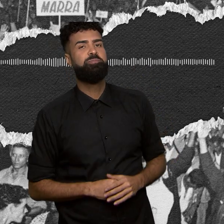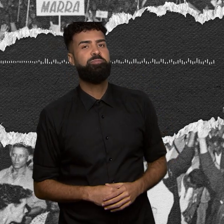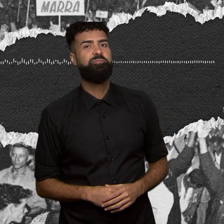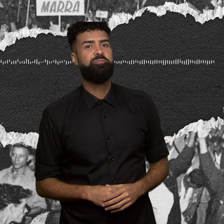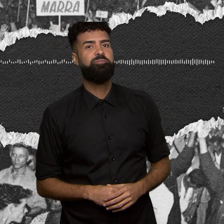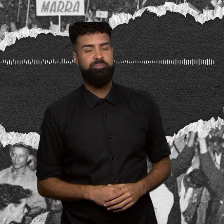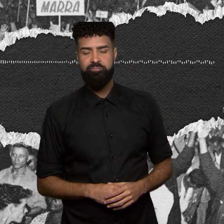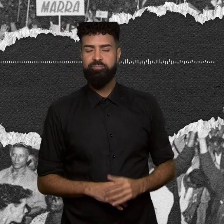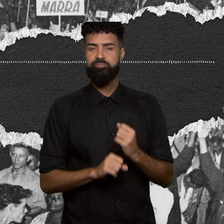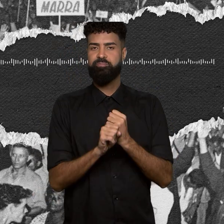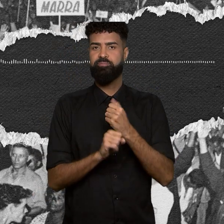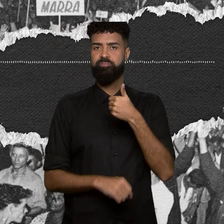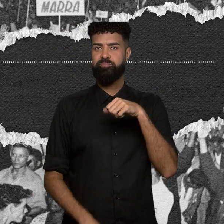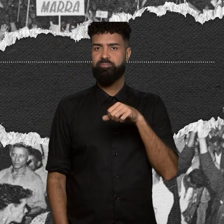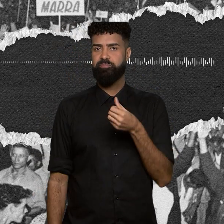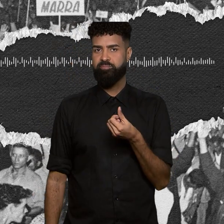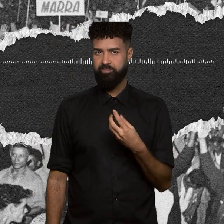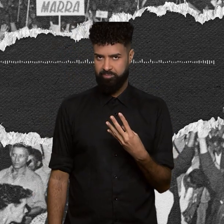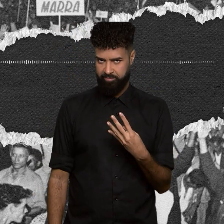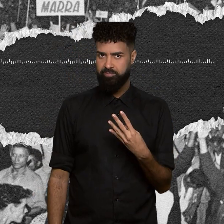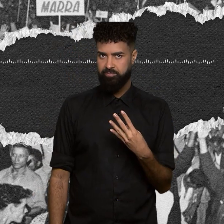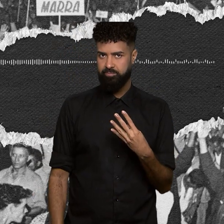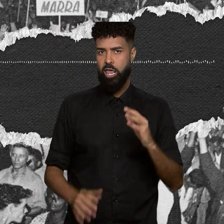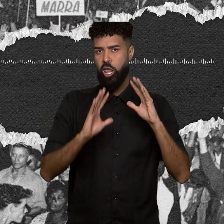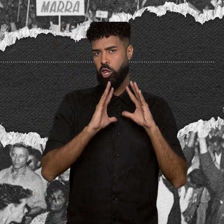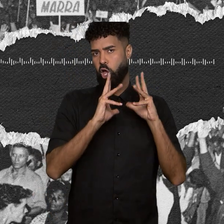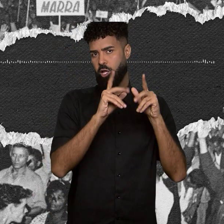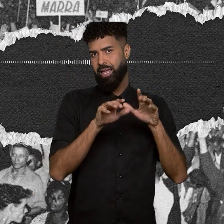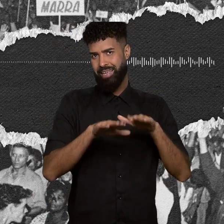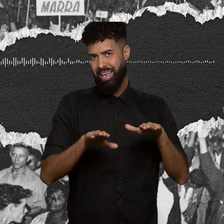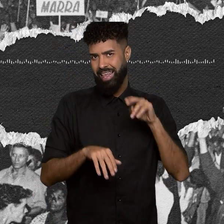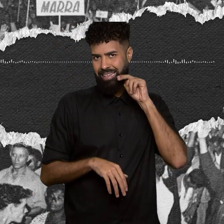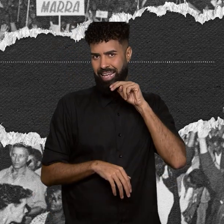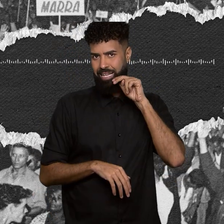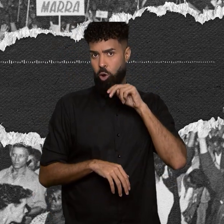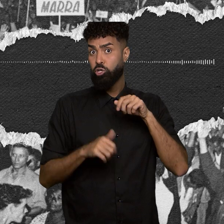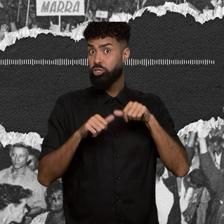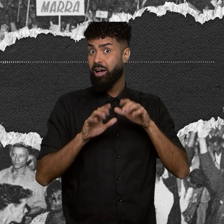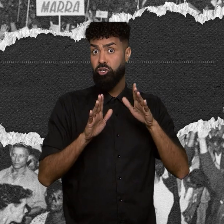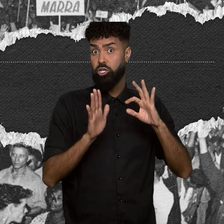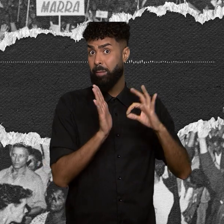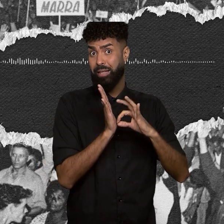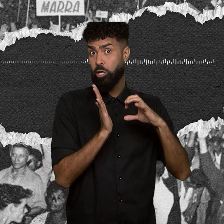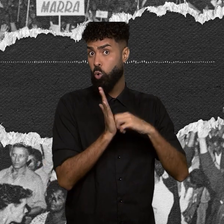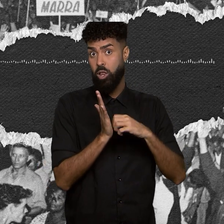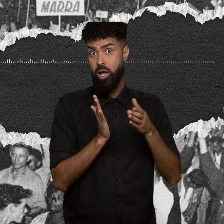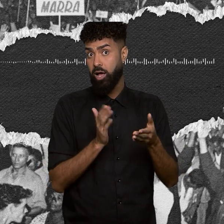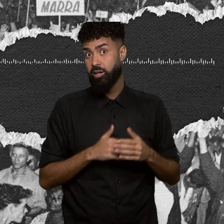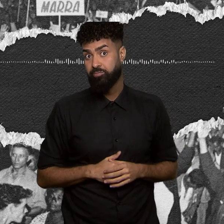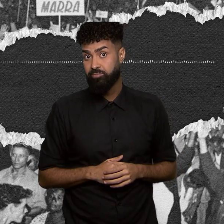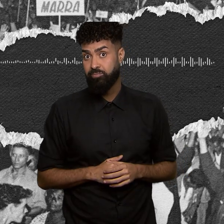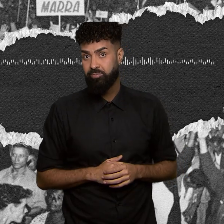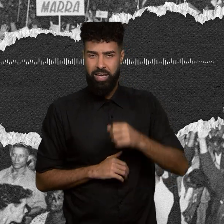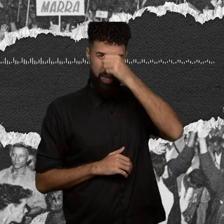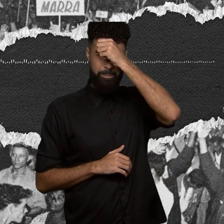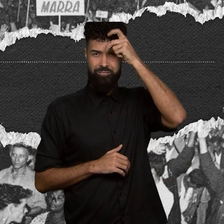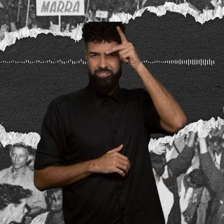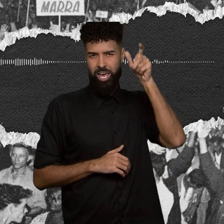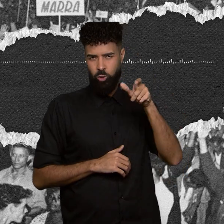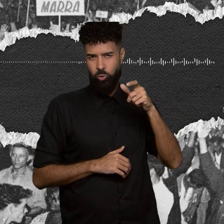Em 1964, todas as crianças de Natal estavam matriculadas. O prefeito de Natal era Djalma Maranhão